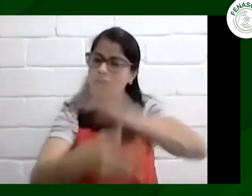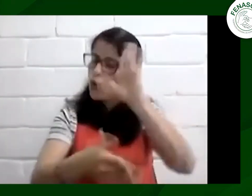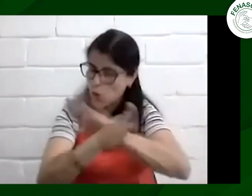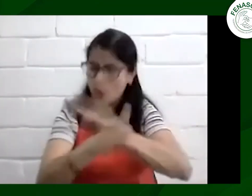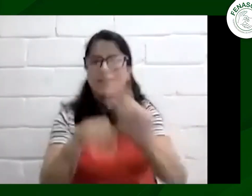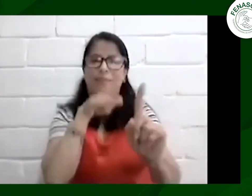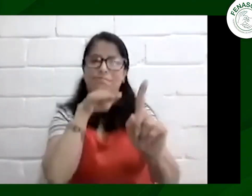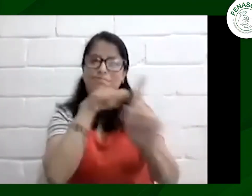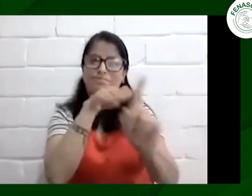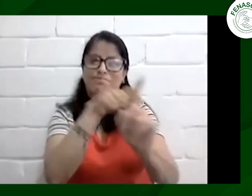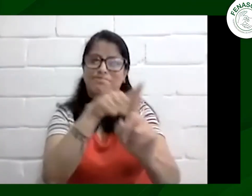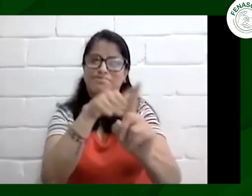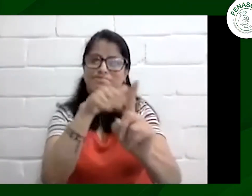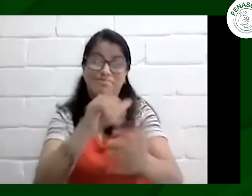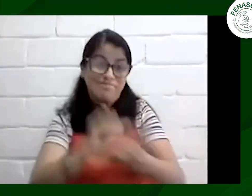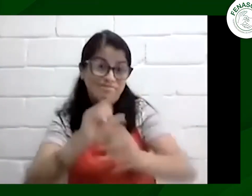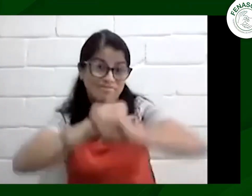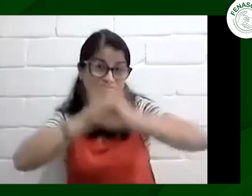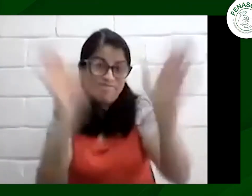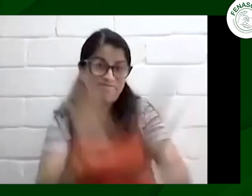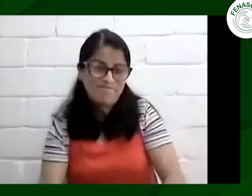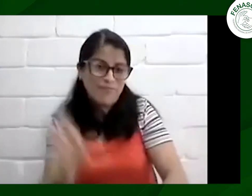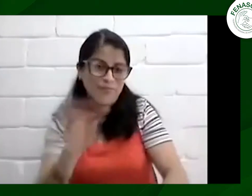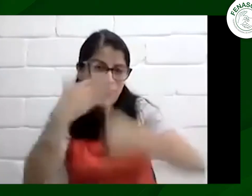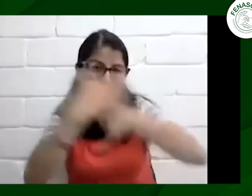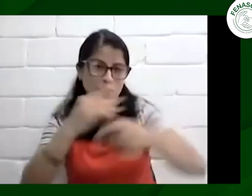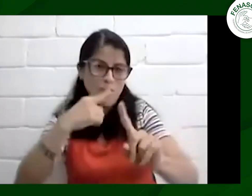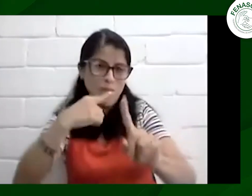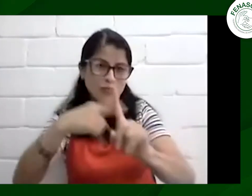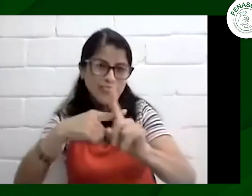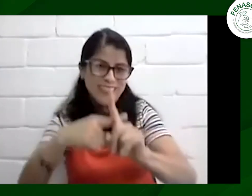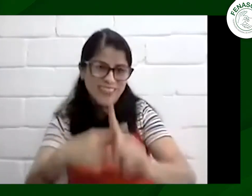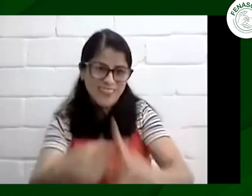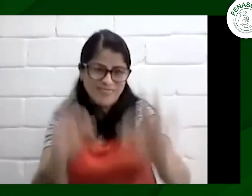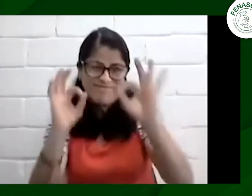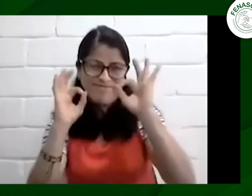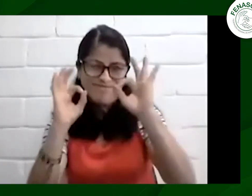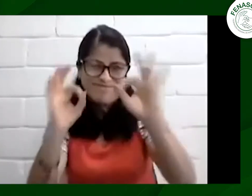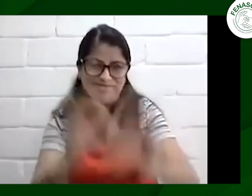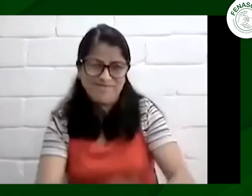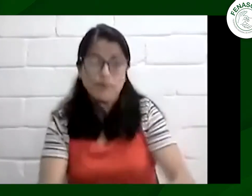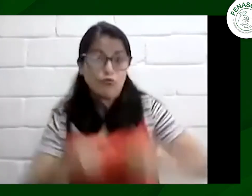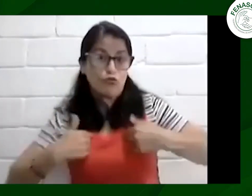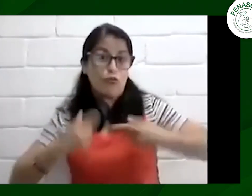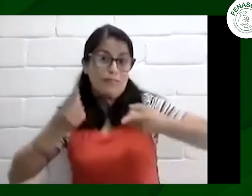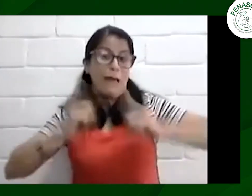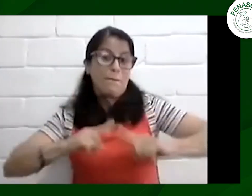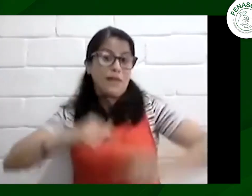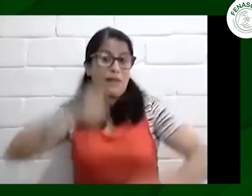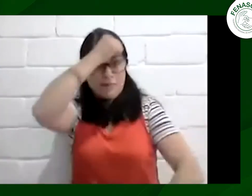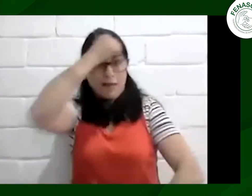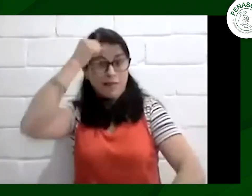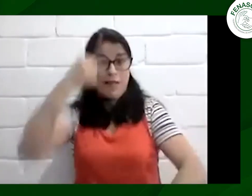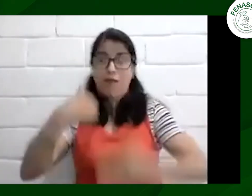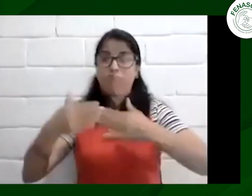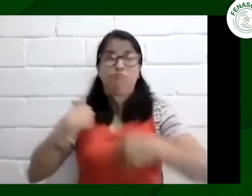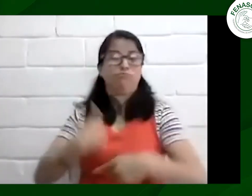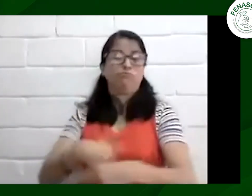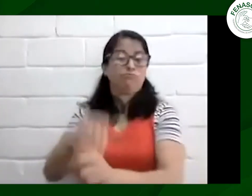se dan de manera paulatina después de varios debates pero ahí seguimos generando la incidencia y es algo positivo para toda la comunidad